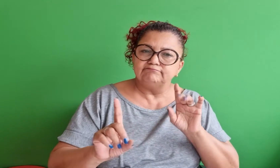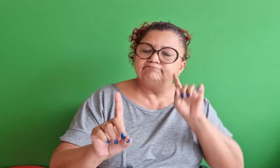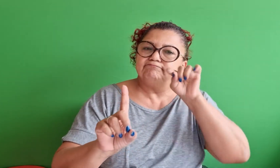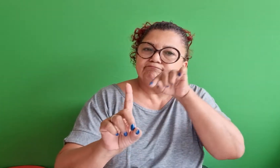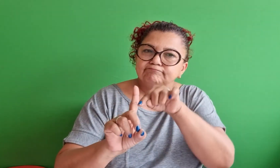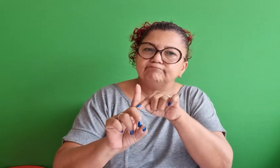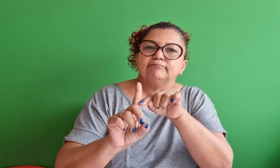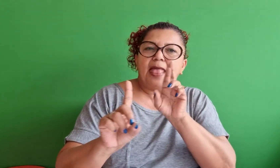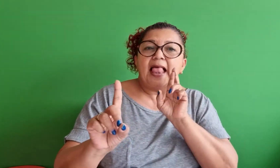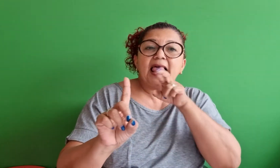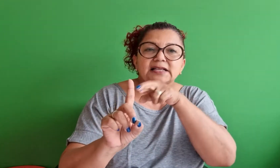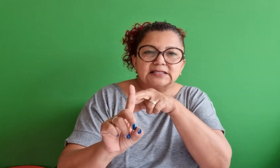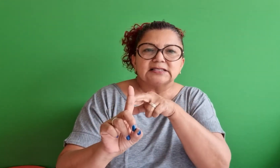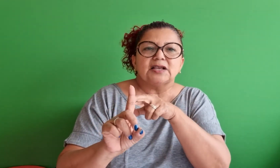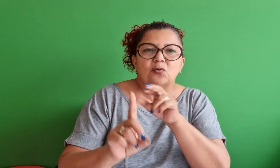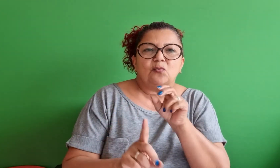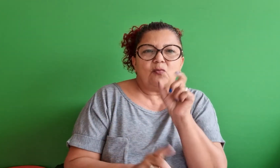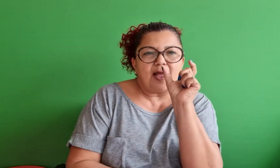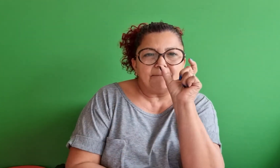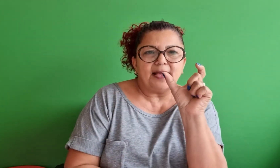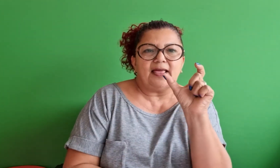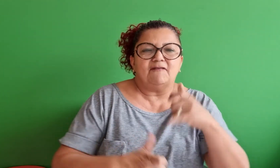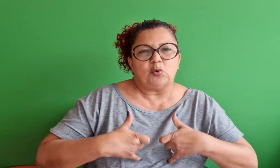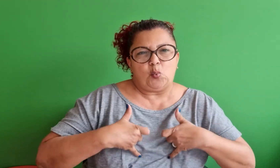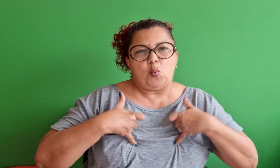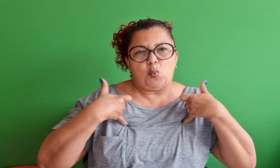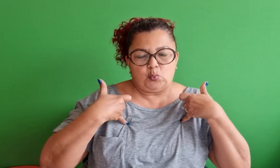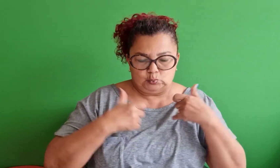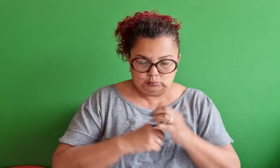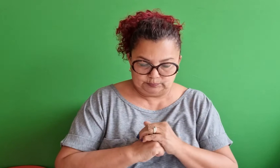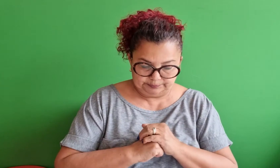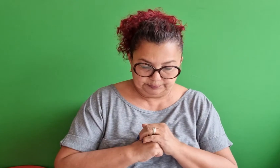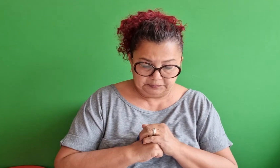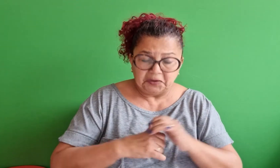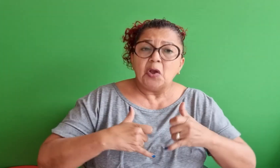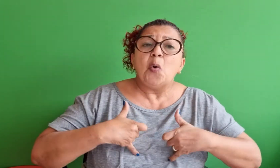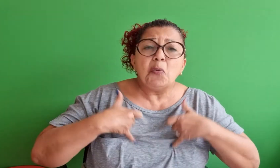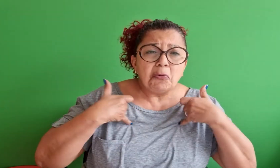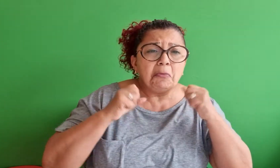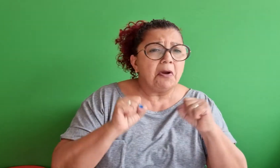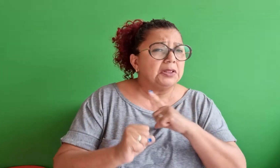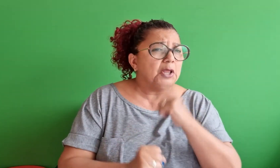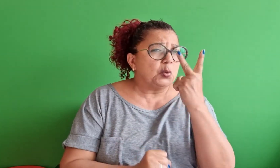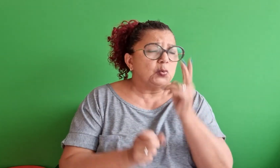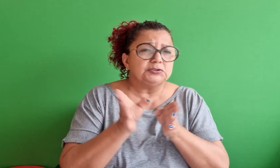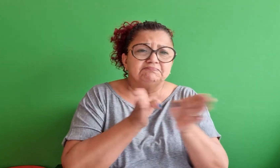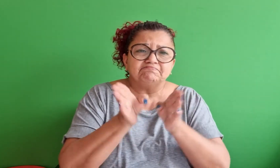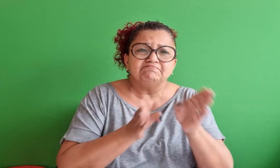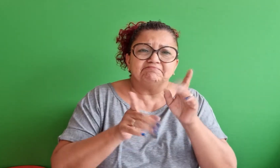cuidar em relação a essa questão do orgulho. Então, o orgulho, ele